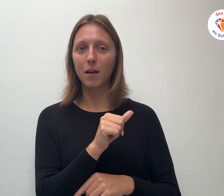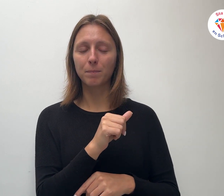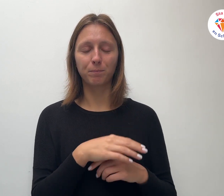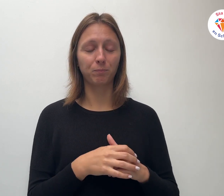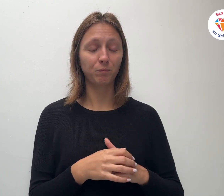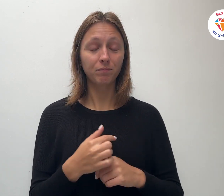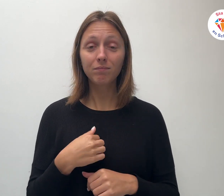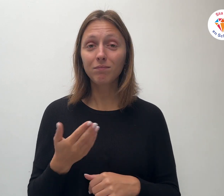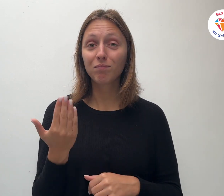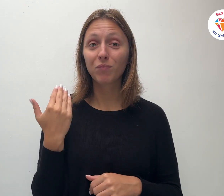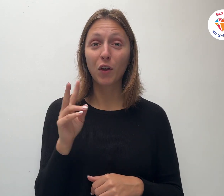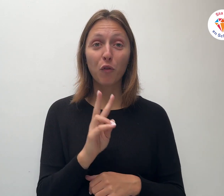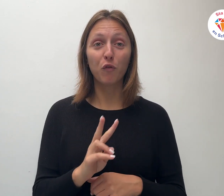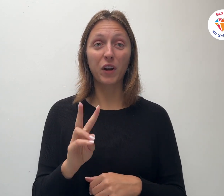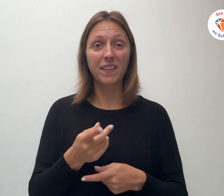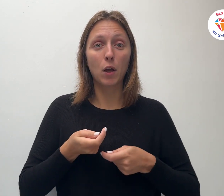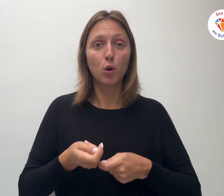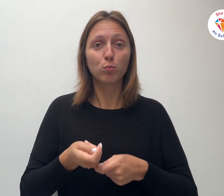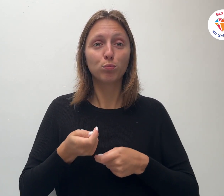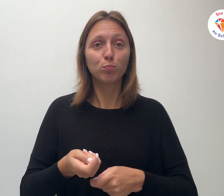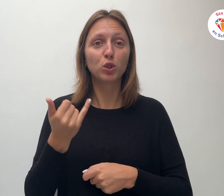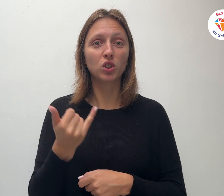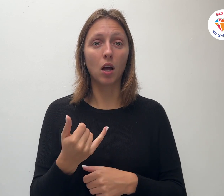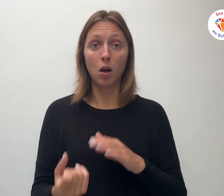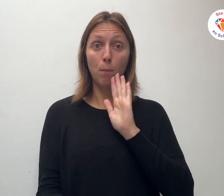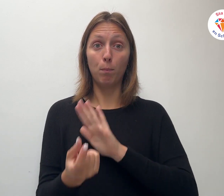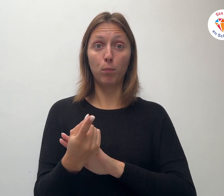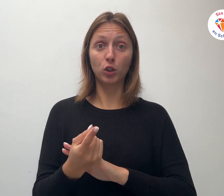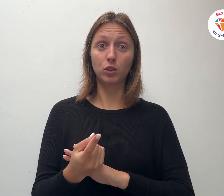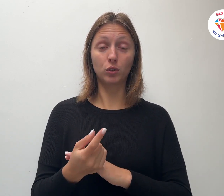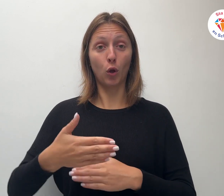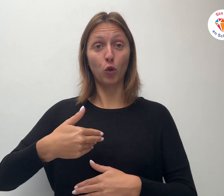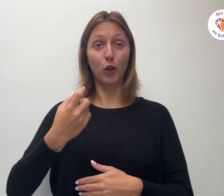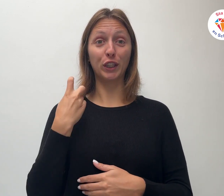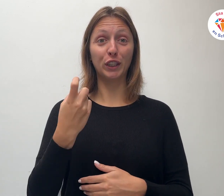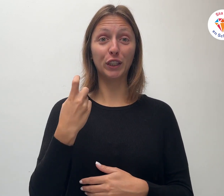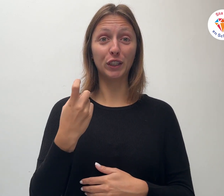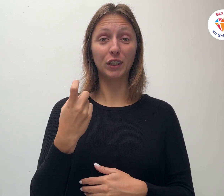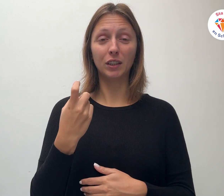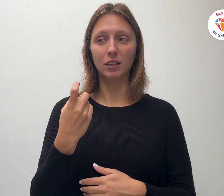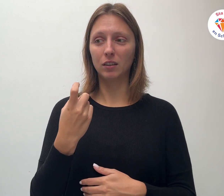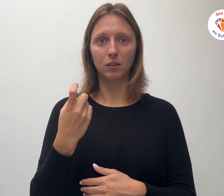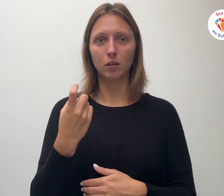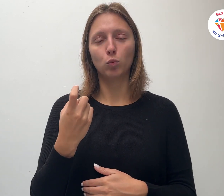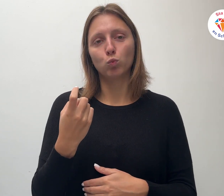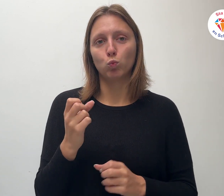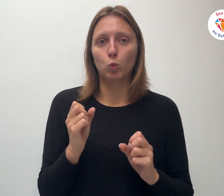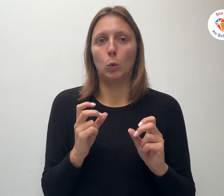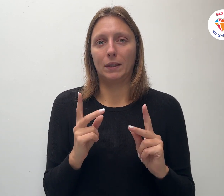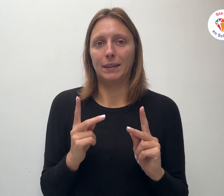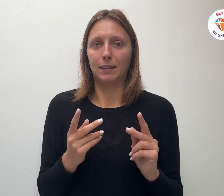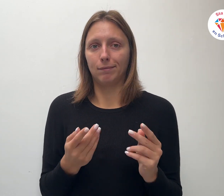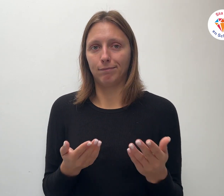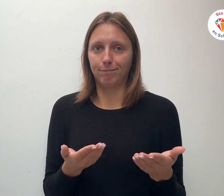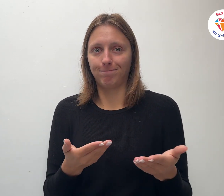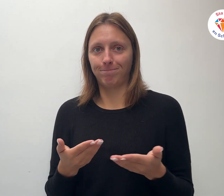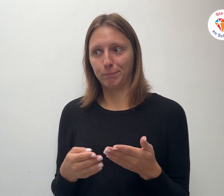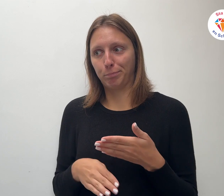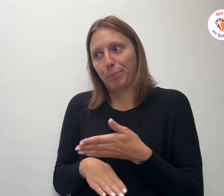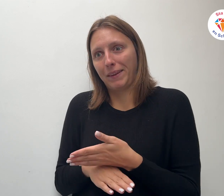En je kon niet onaangekondigd aan mijn deur staan Ik ging je wel binnenlaten Omdat ik wist dat dit zo hoorde Maar niet van